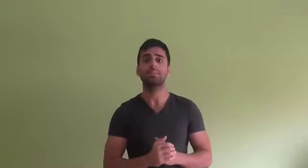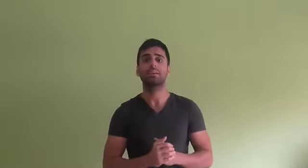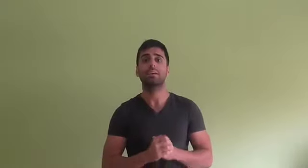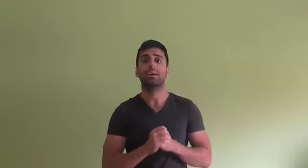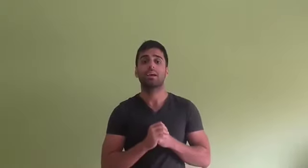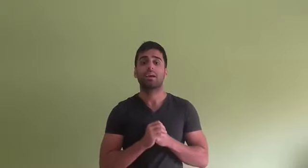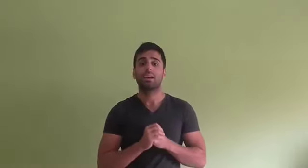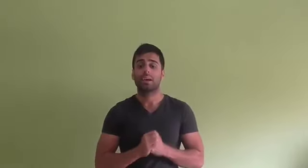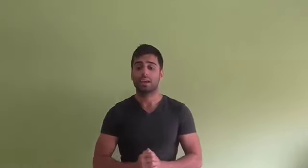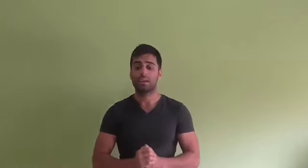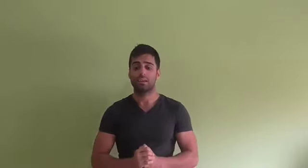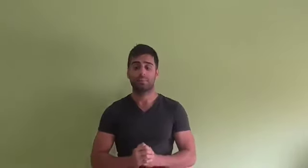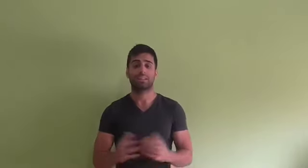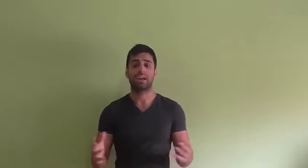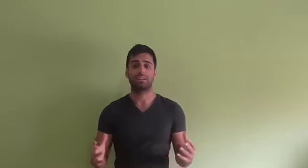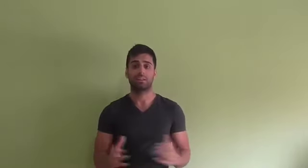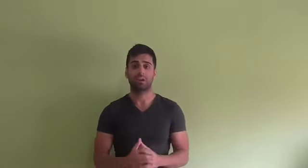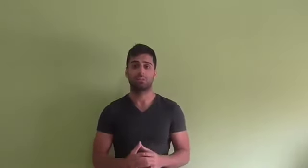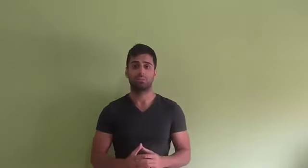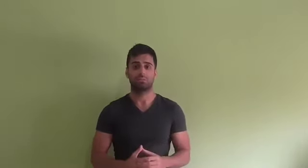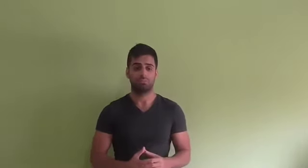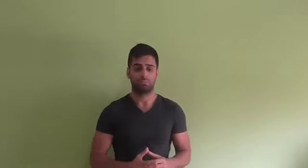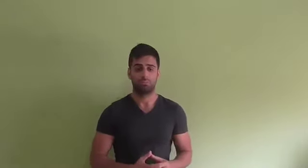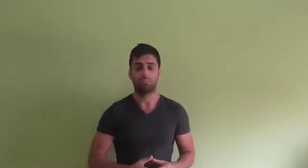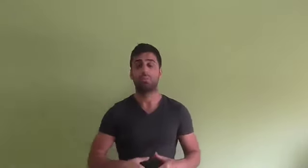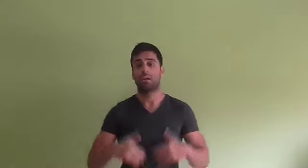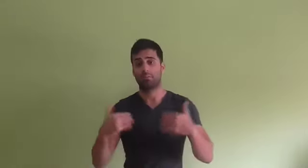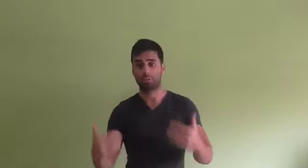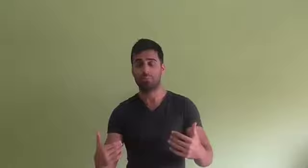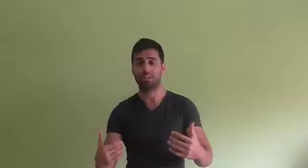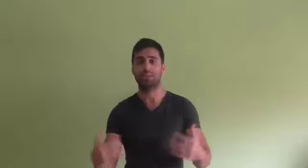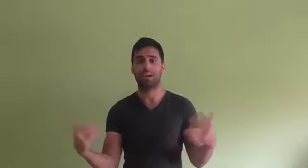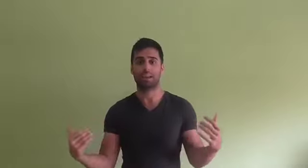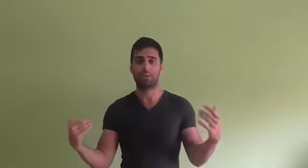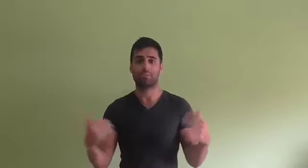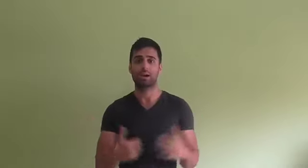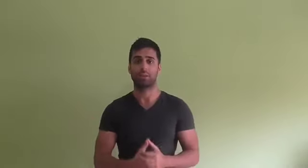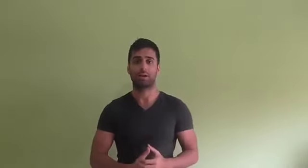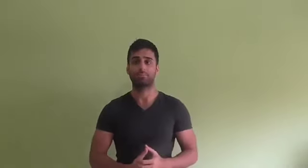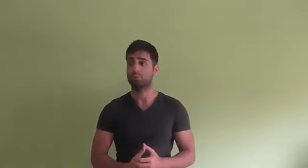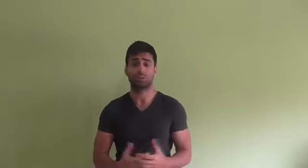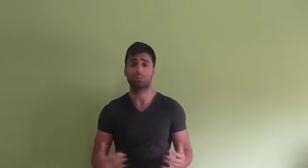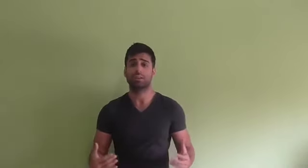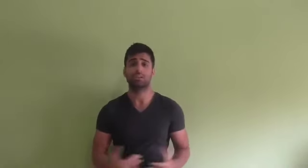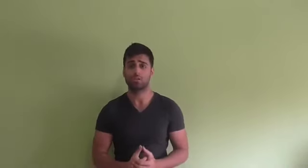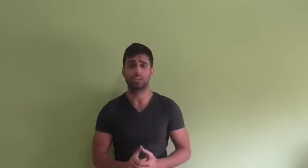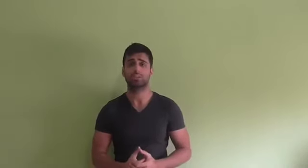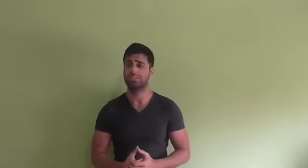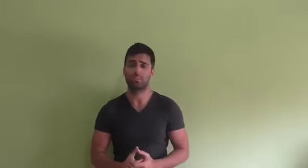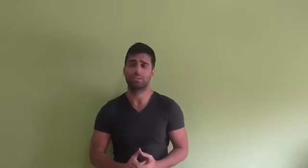y practicar el serigato, que eventualmente me llegaría mi alma gemela. Entonces, estuve así ocho meses y no